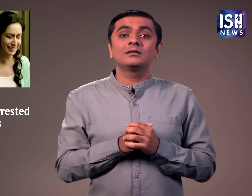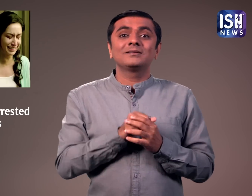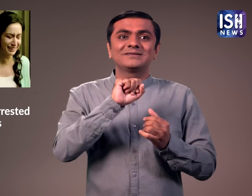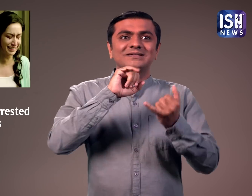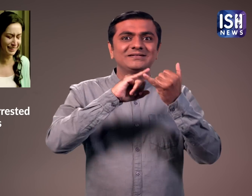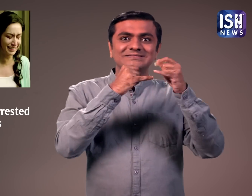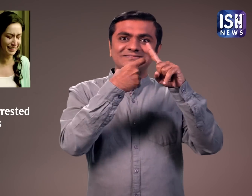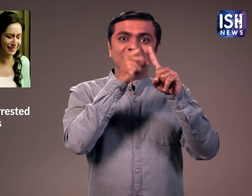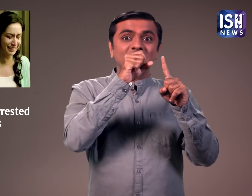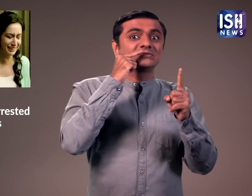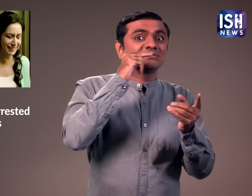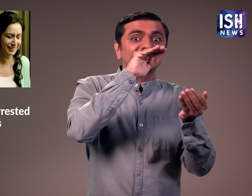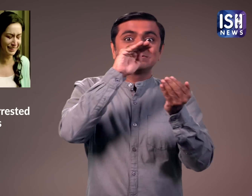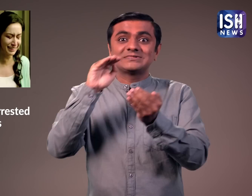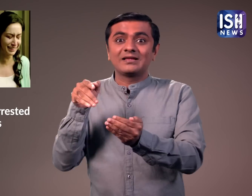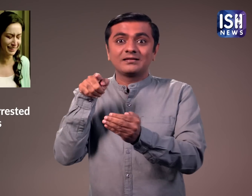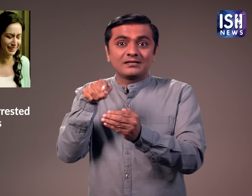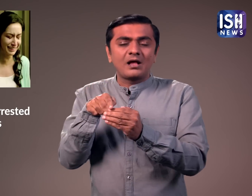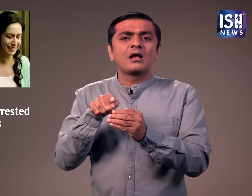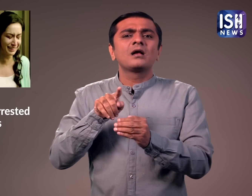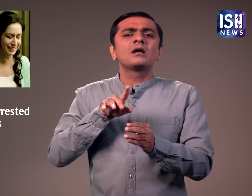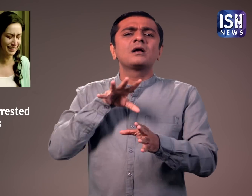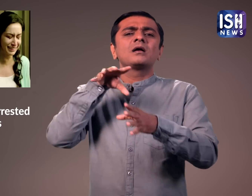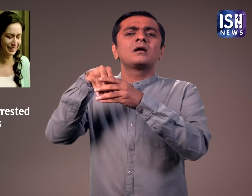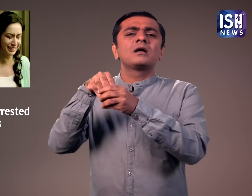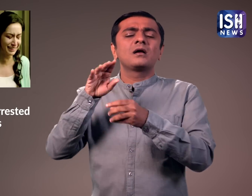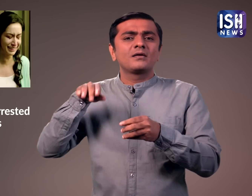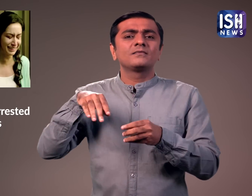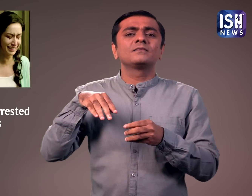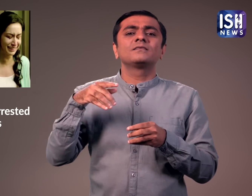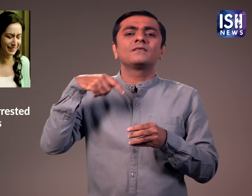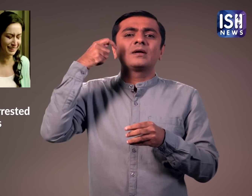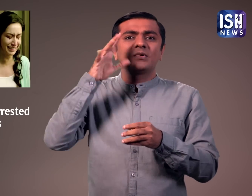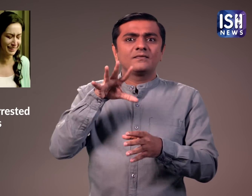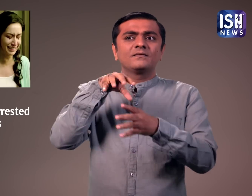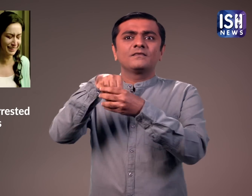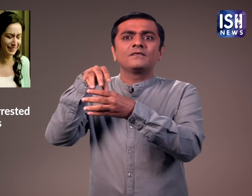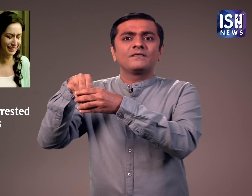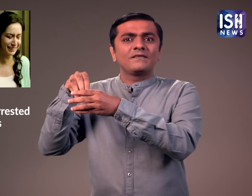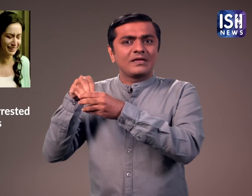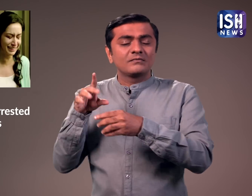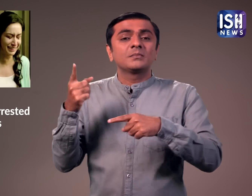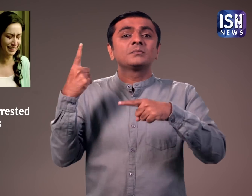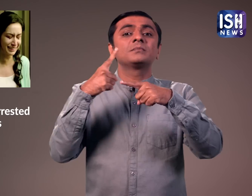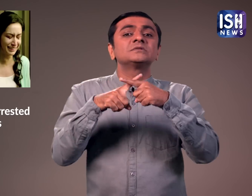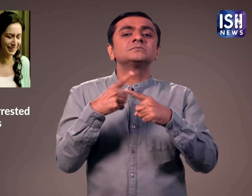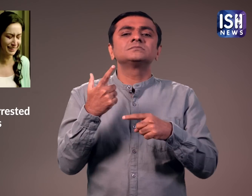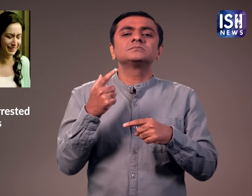एक अभिनेता और सहायक निर्देशक सिदान्त ने 20 से अधिक फिल्मों में काम किया है